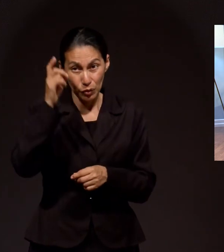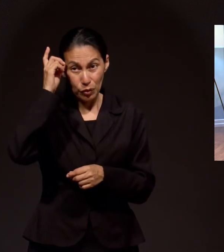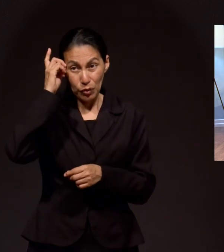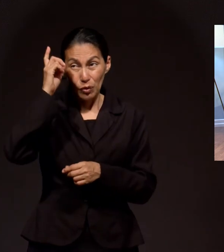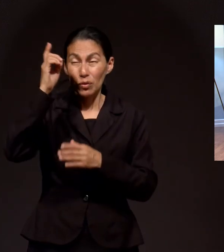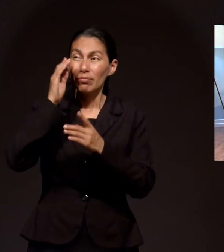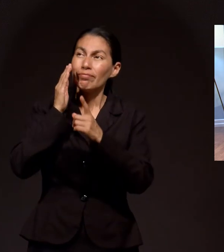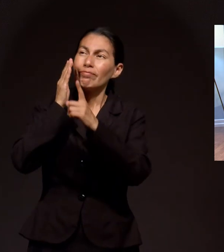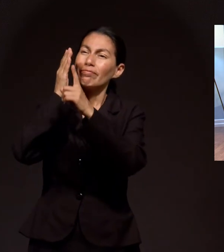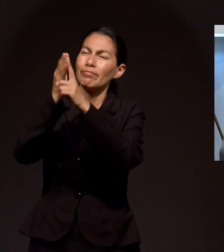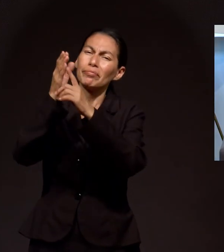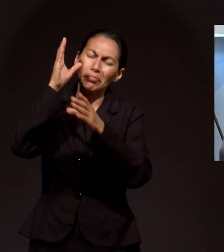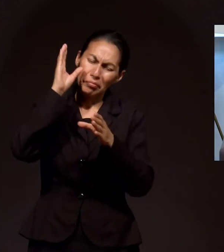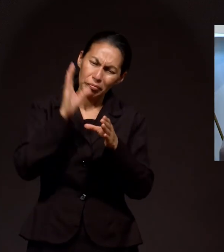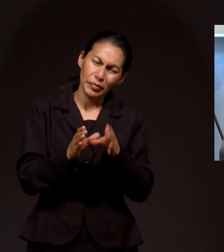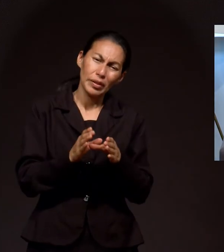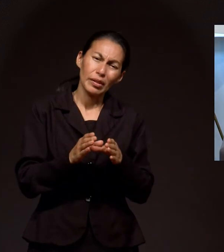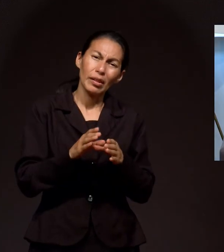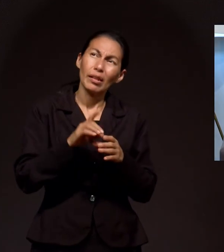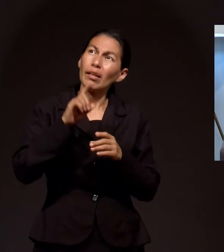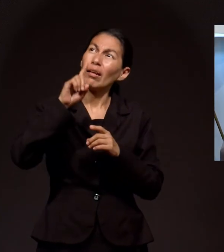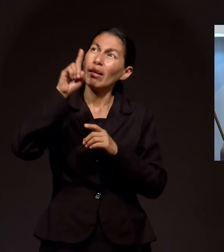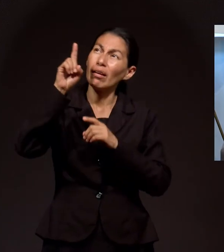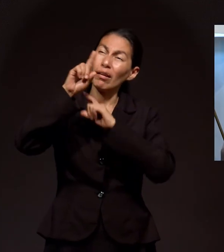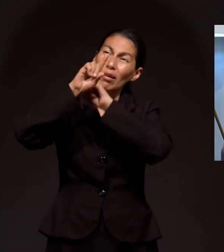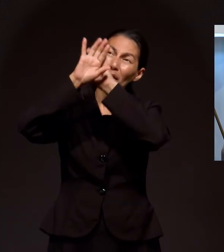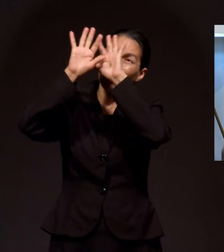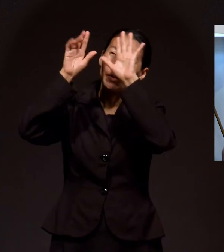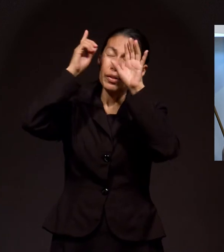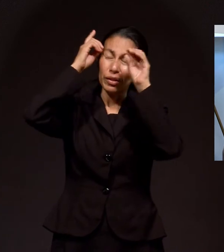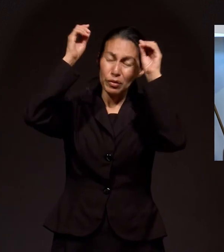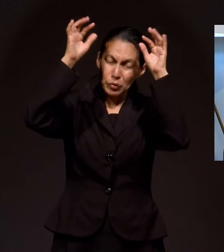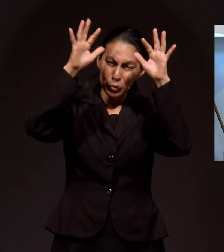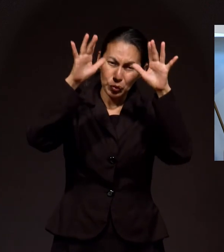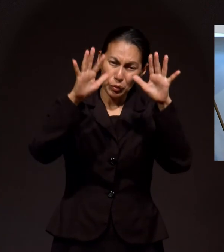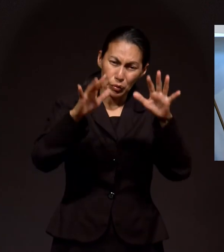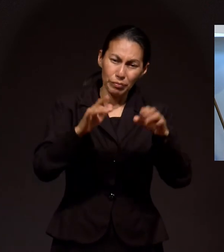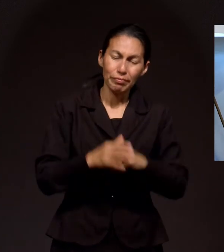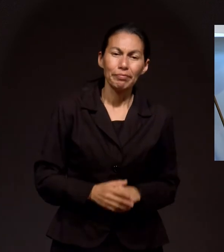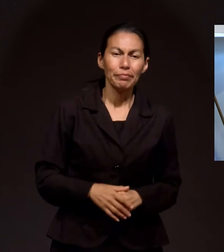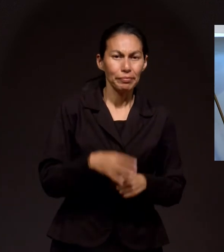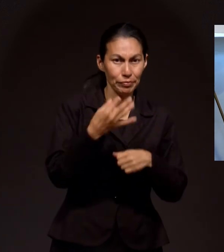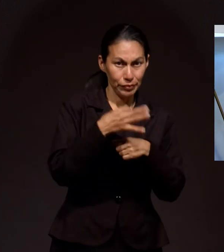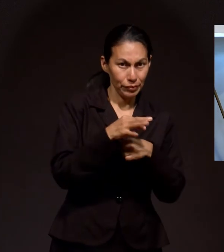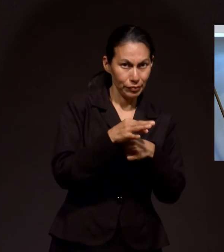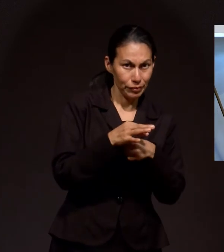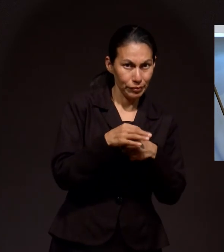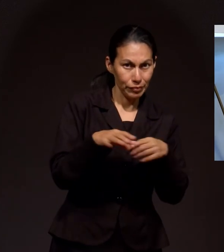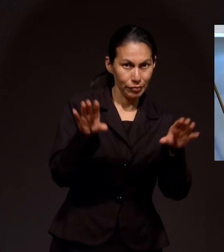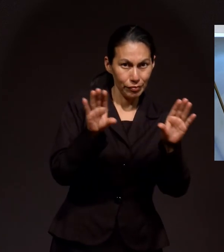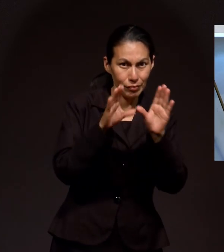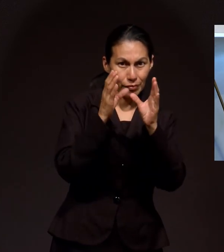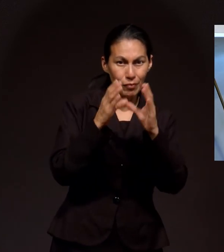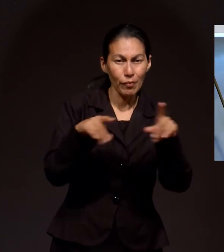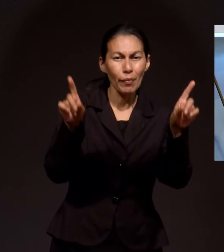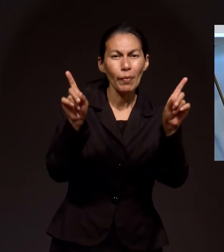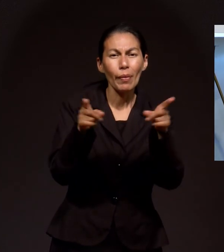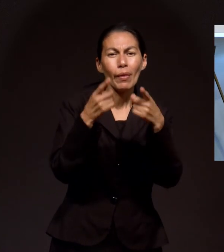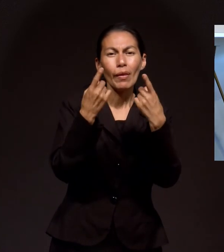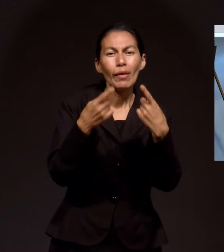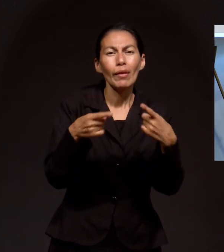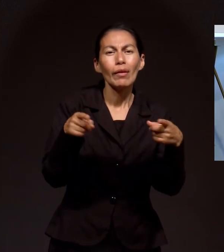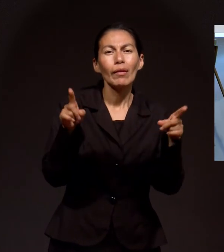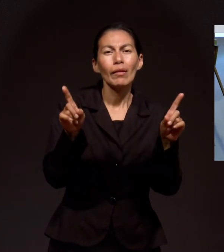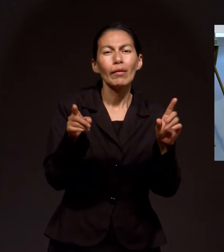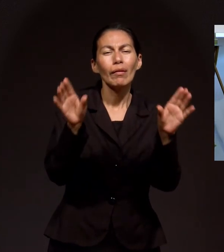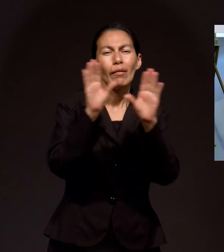el sueño de Dios, que la gloria de Dios ilumine este mundo. Así que mientras escuchamos este canto